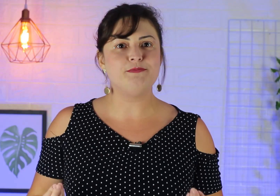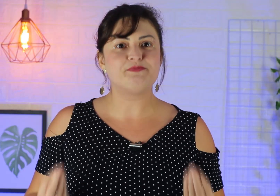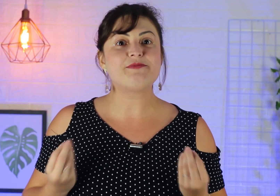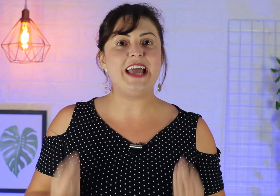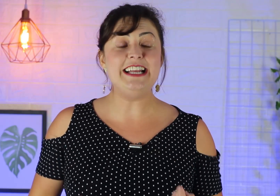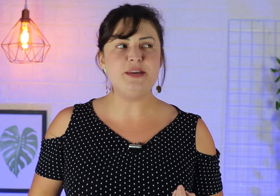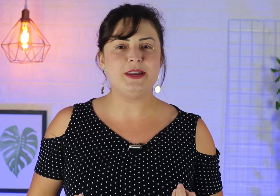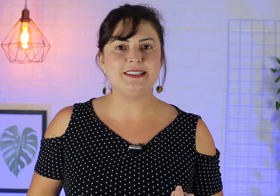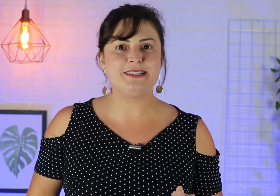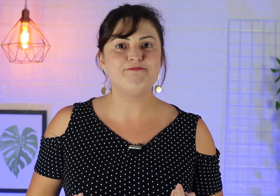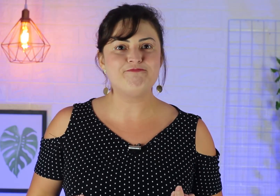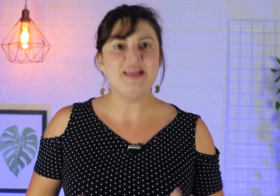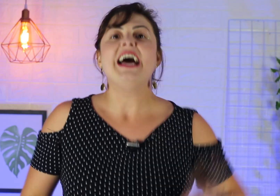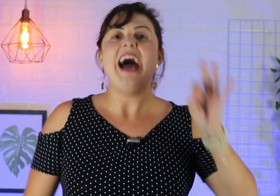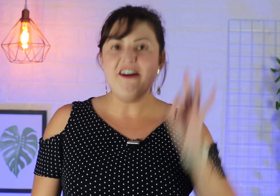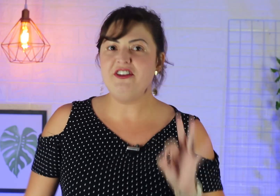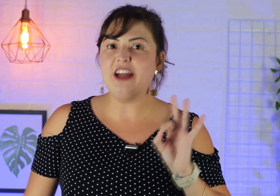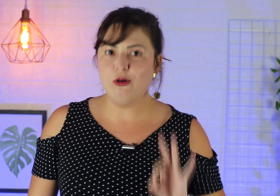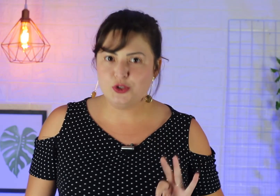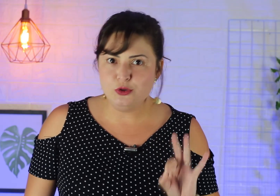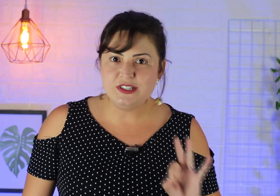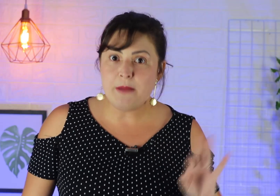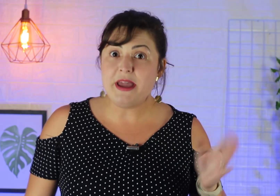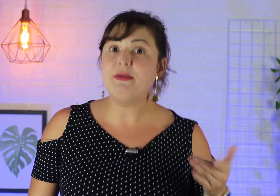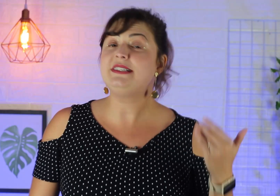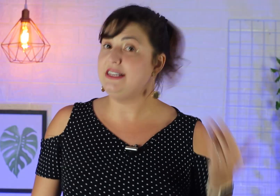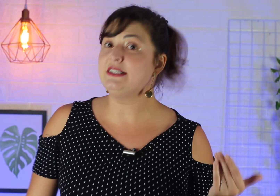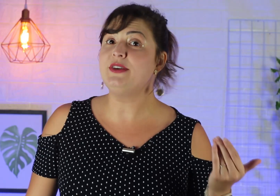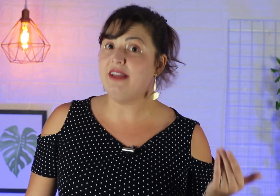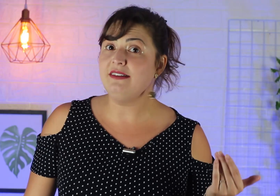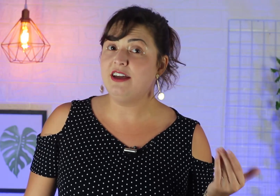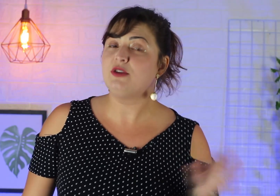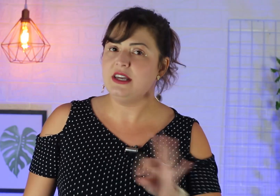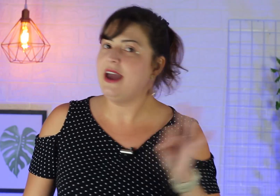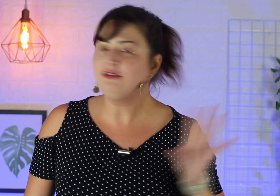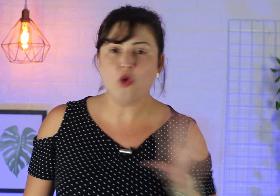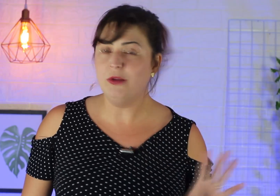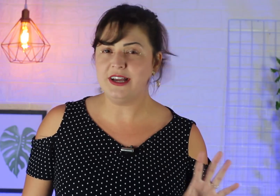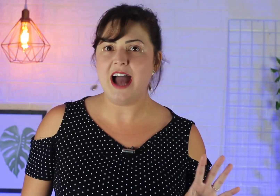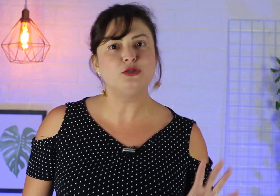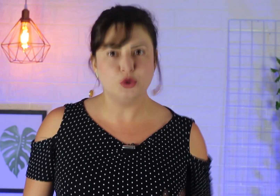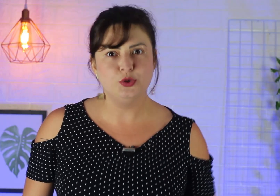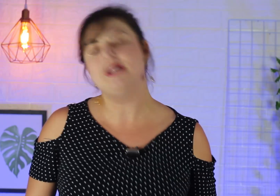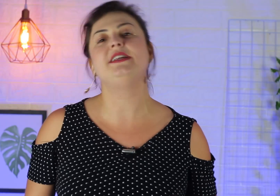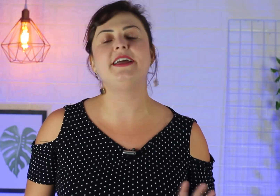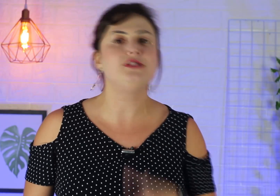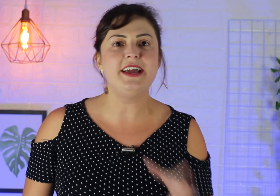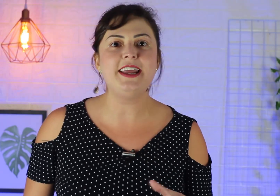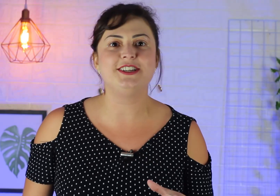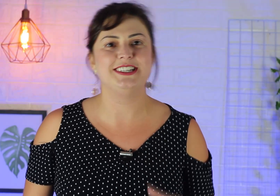em Libras? Afinal, os surdos também precisam entender o que que é comunicado tudo ali dentro da igreja,